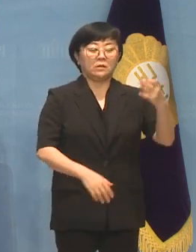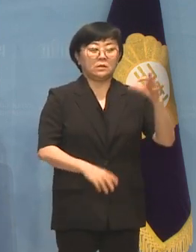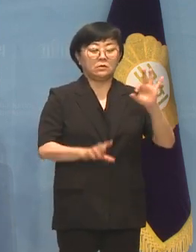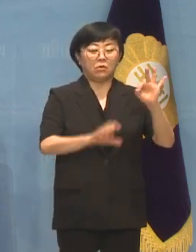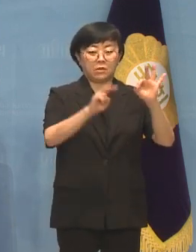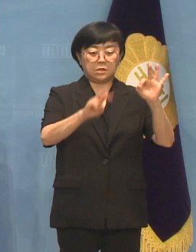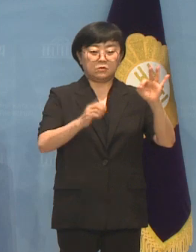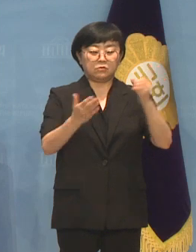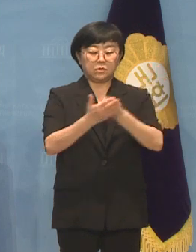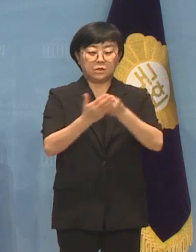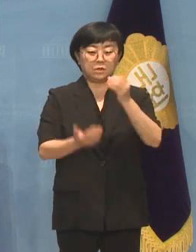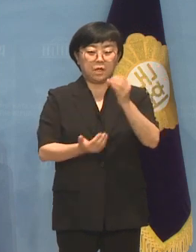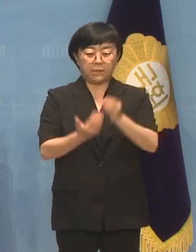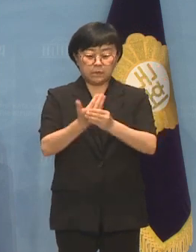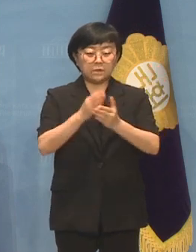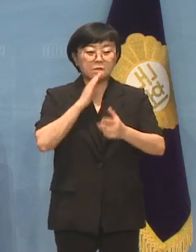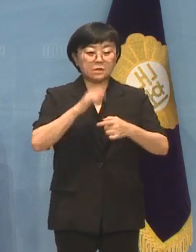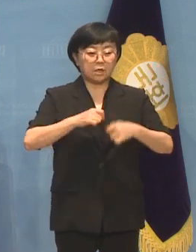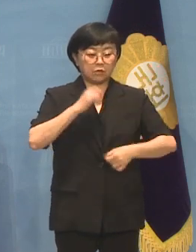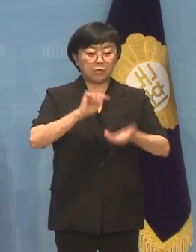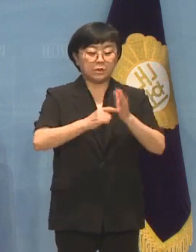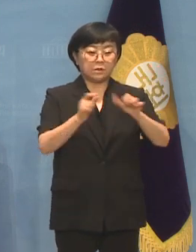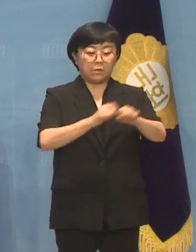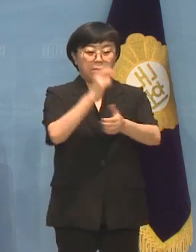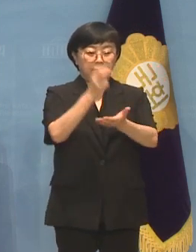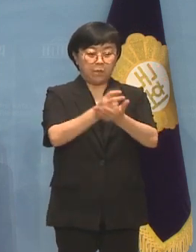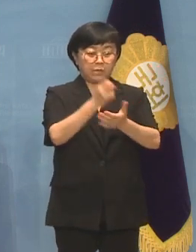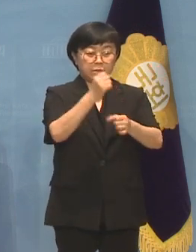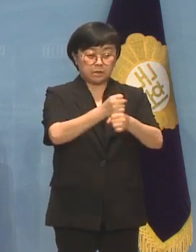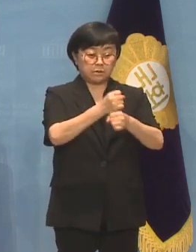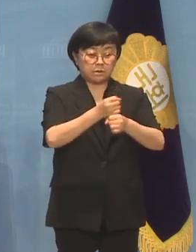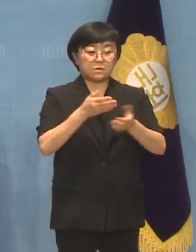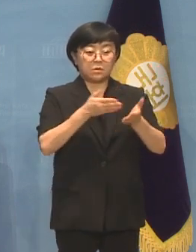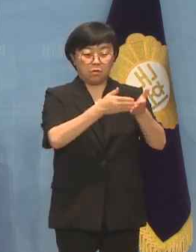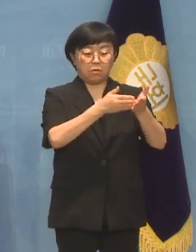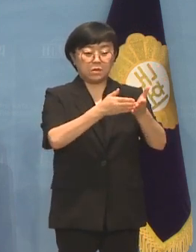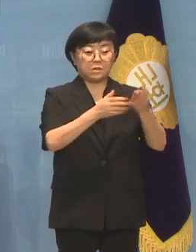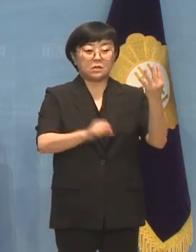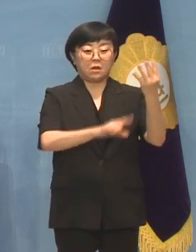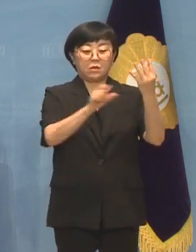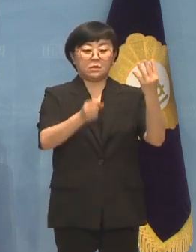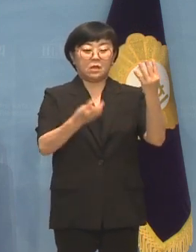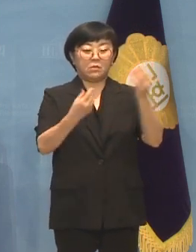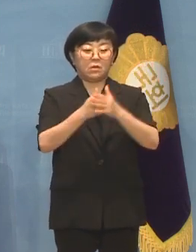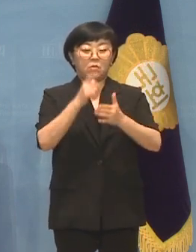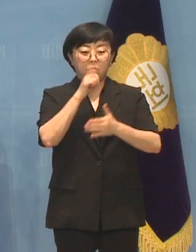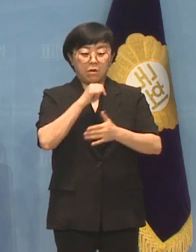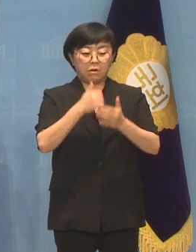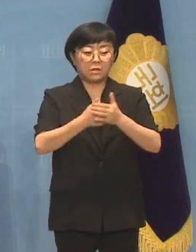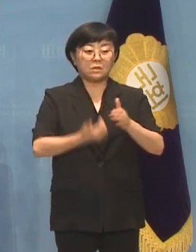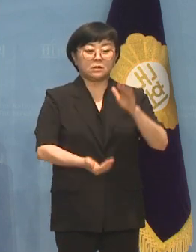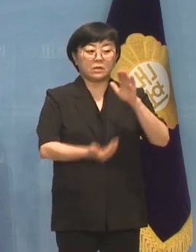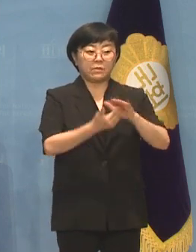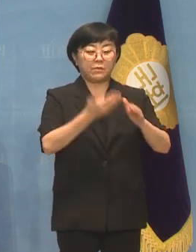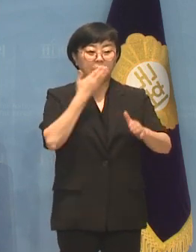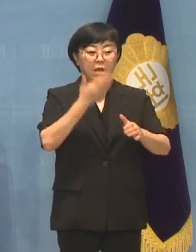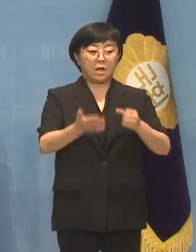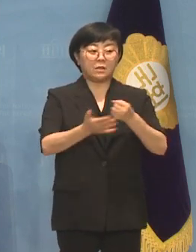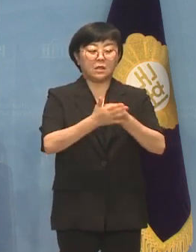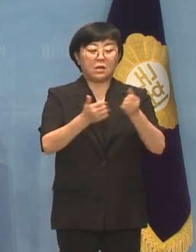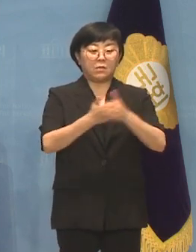이태원 참사 진상규명특별법 제정에 관한 청원이 4월 3일 월요일 성립되어